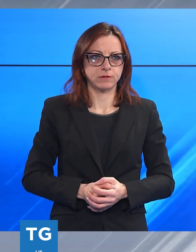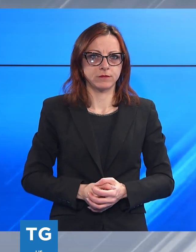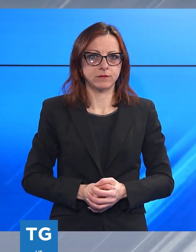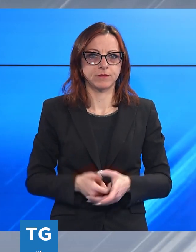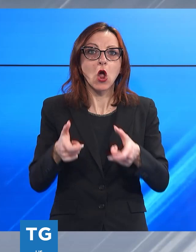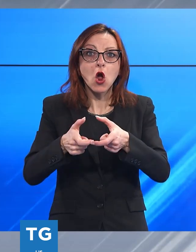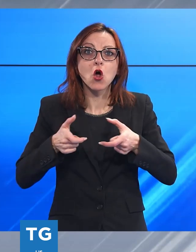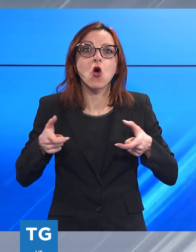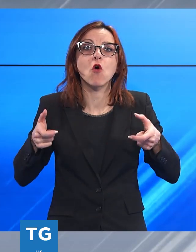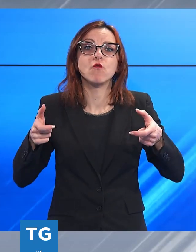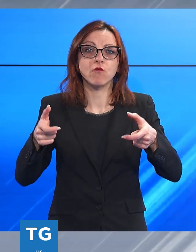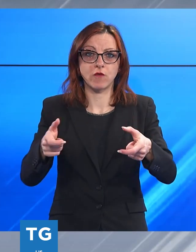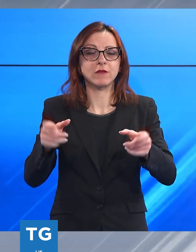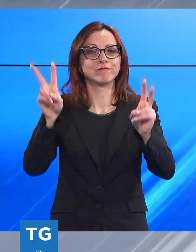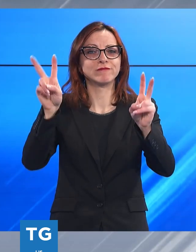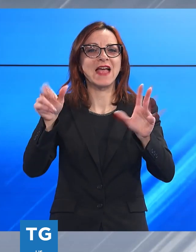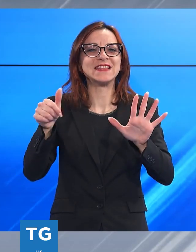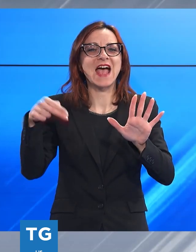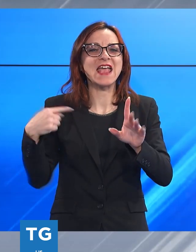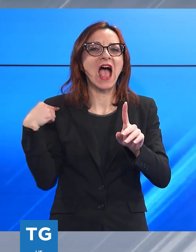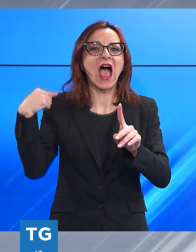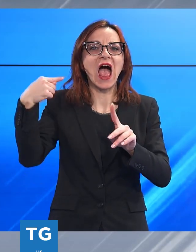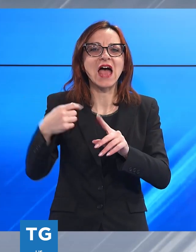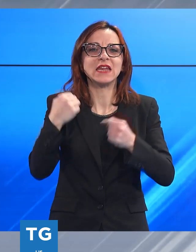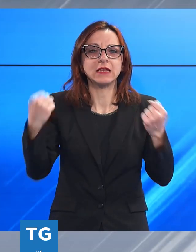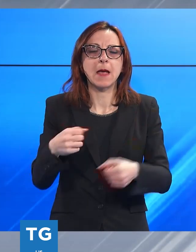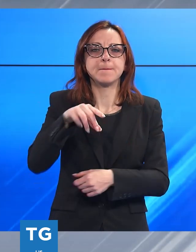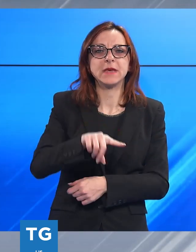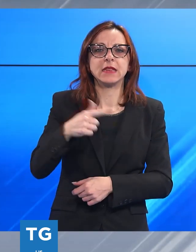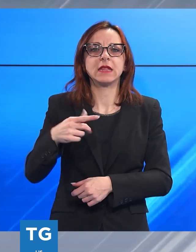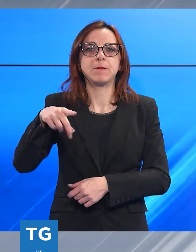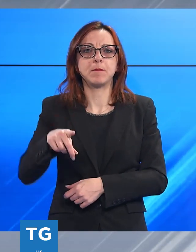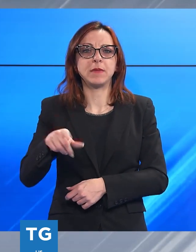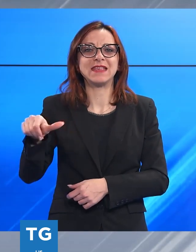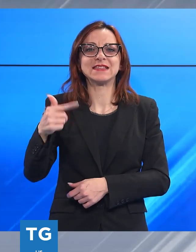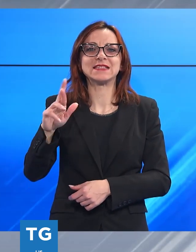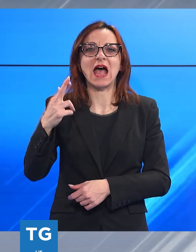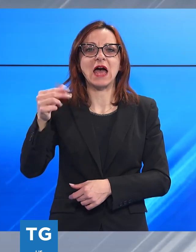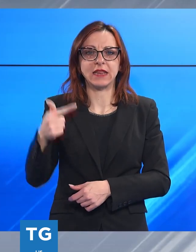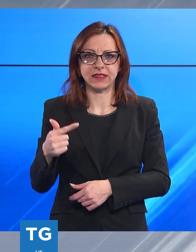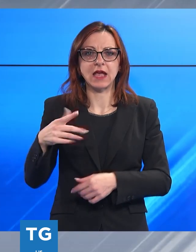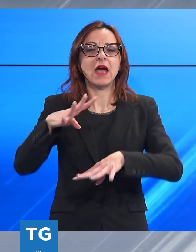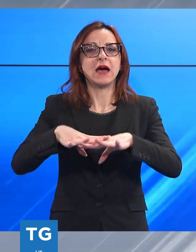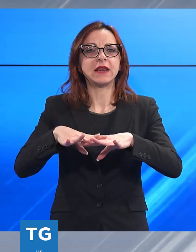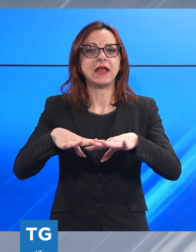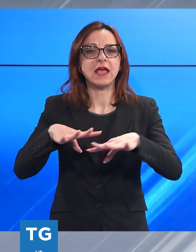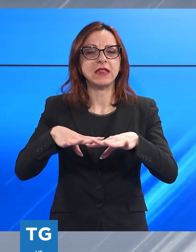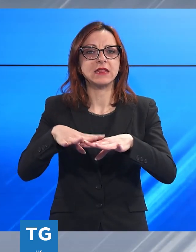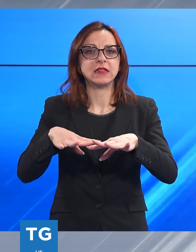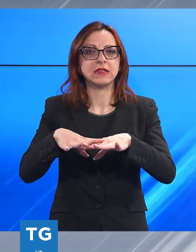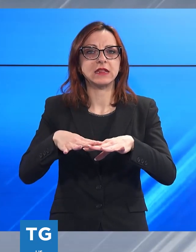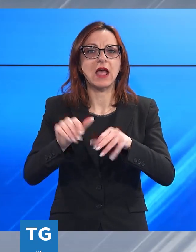per fare il punto sui sei anni di attività del PTP Start, la rete di istituti formativi del settore cartario.